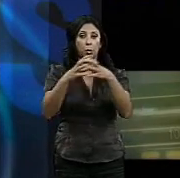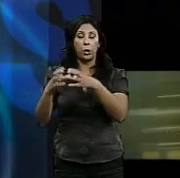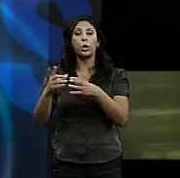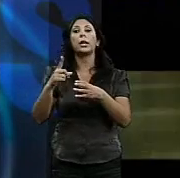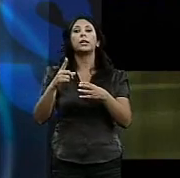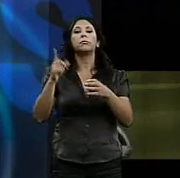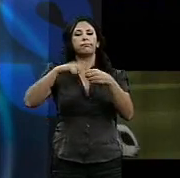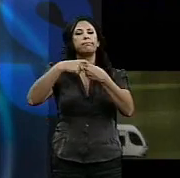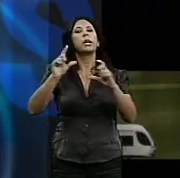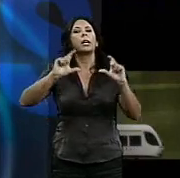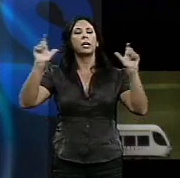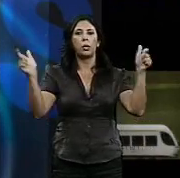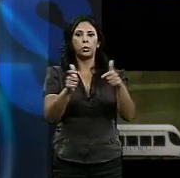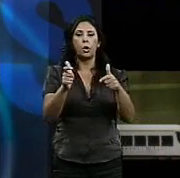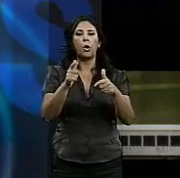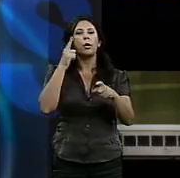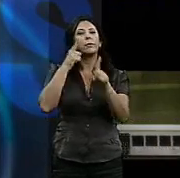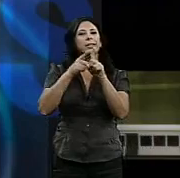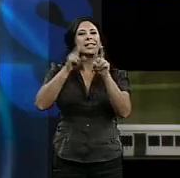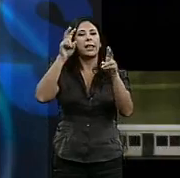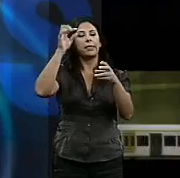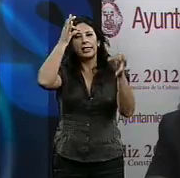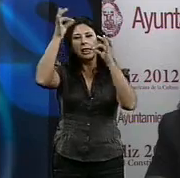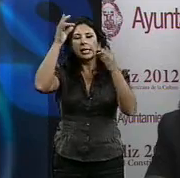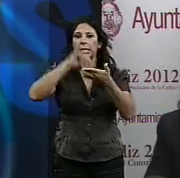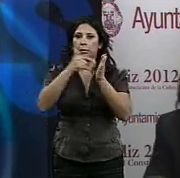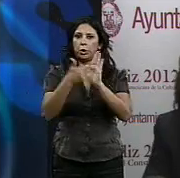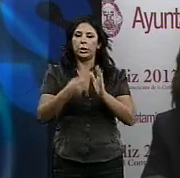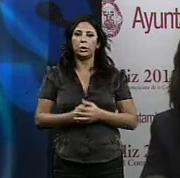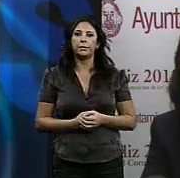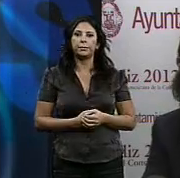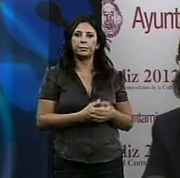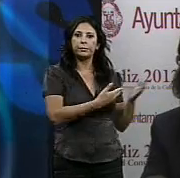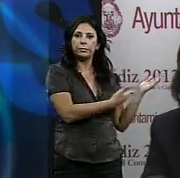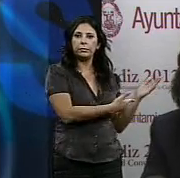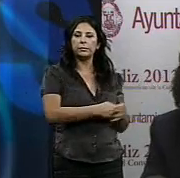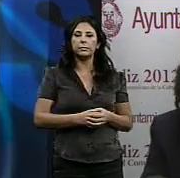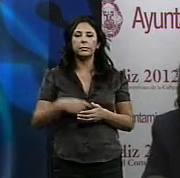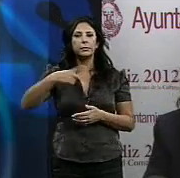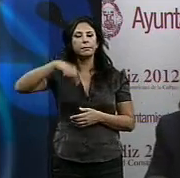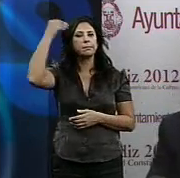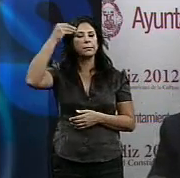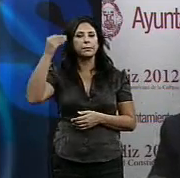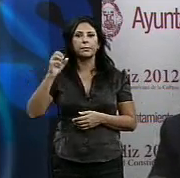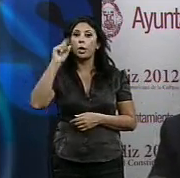en la que se definirá el proyecto detalladamente. Nosotros entendemos que lo importante es que Cádiz